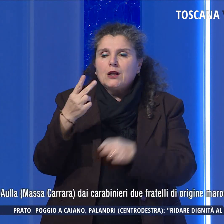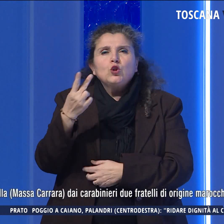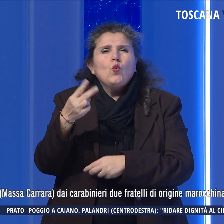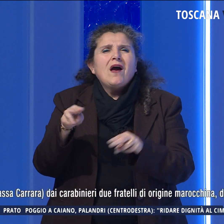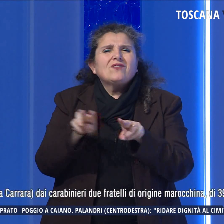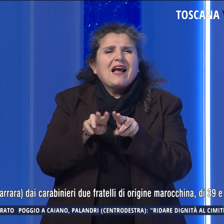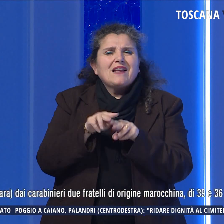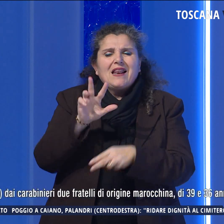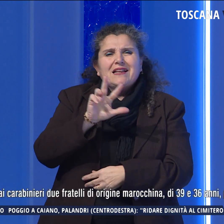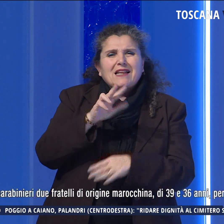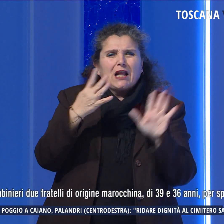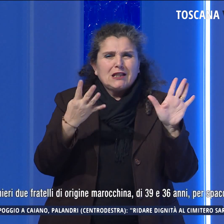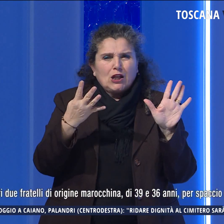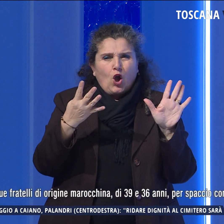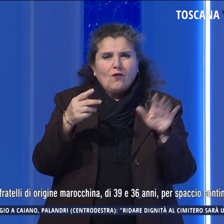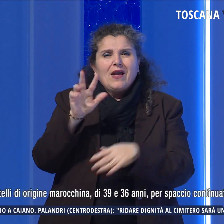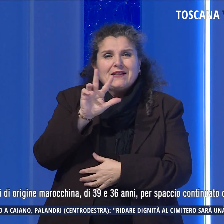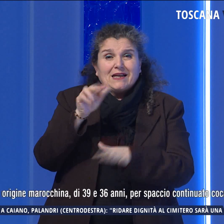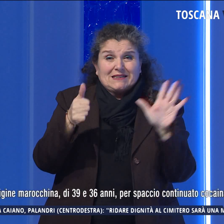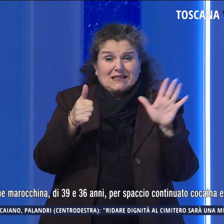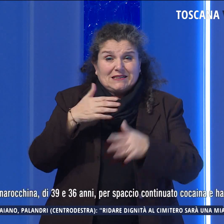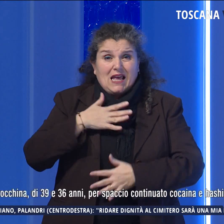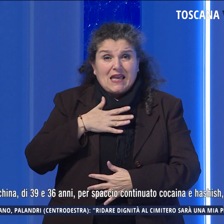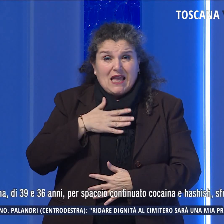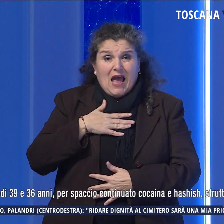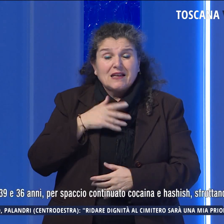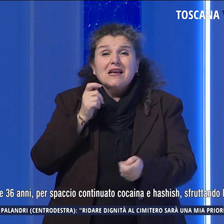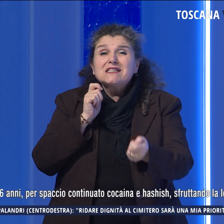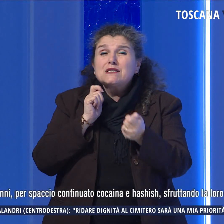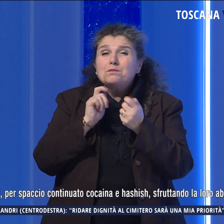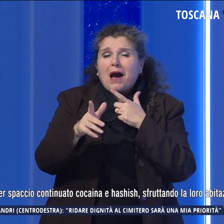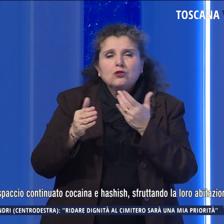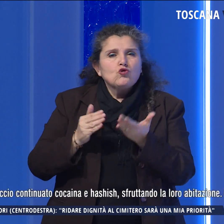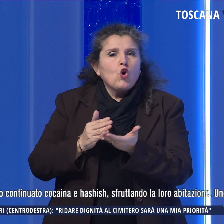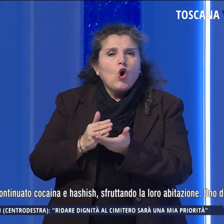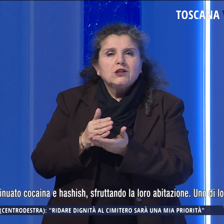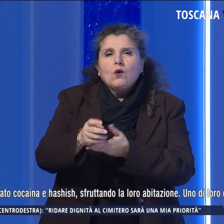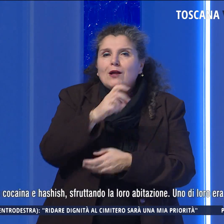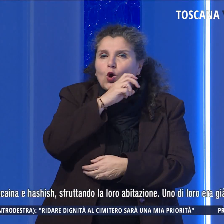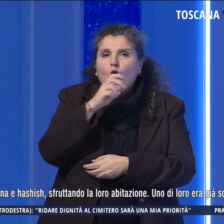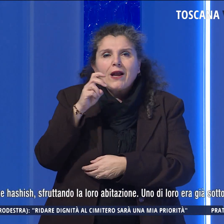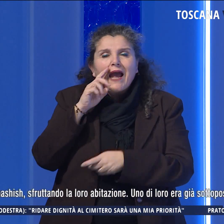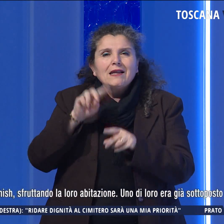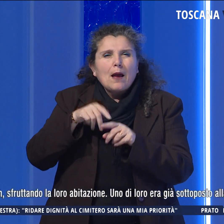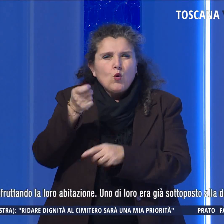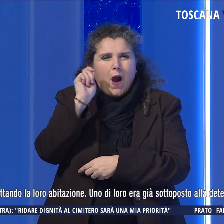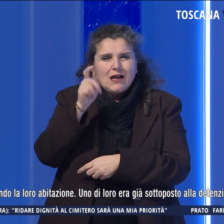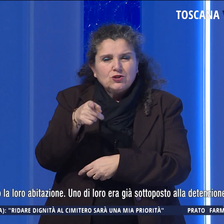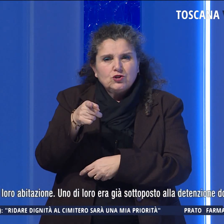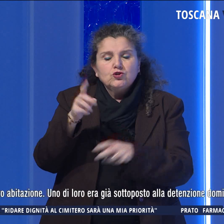fratelli di 39 e 36 anni per spaccio continuato di cocaina e hashish,